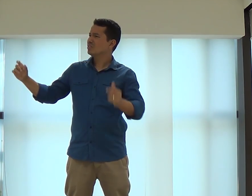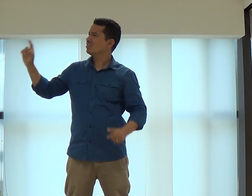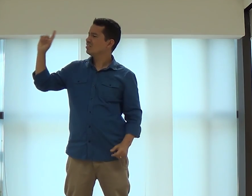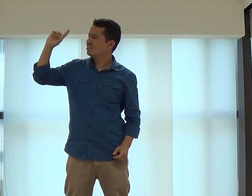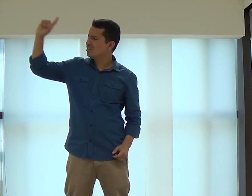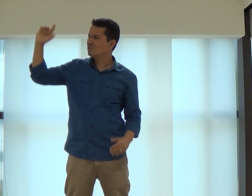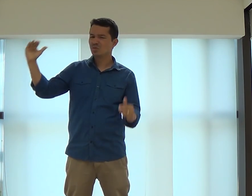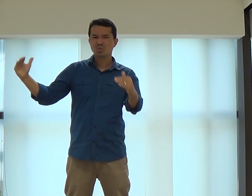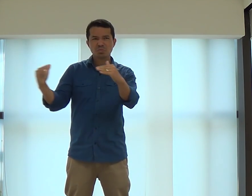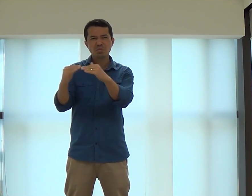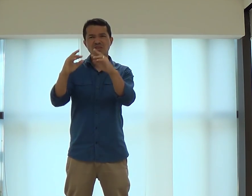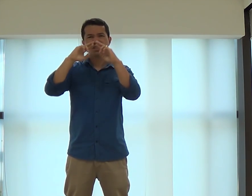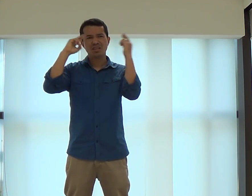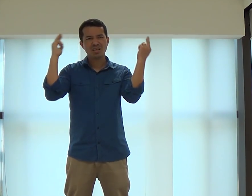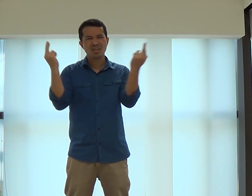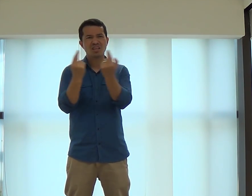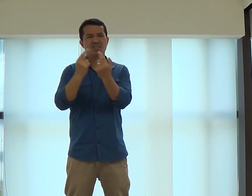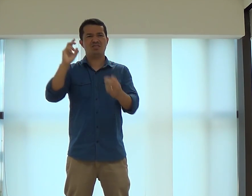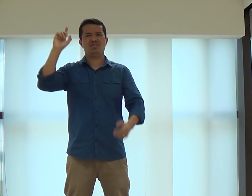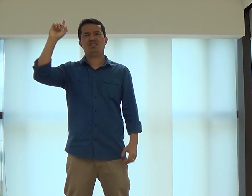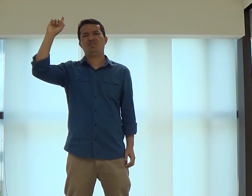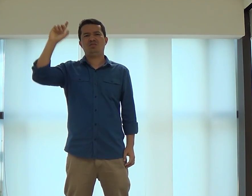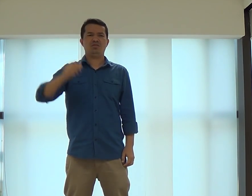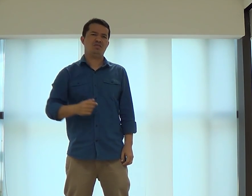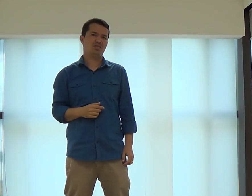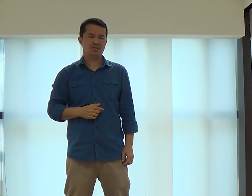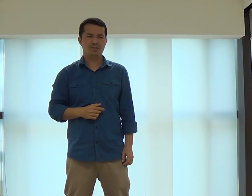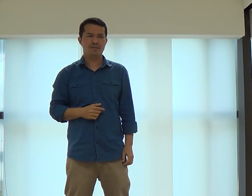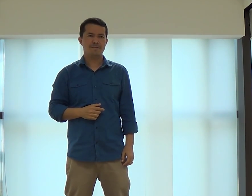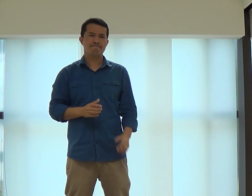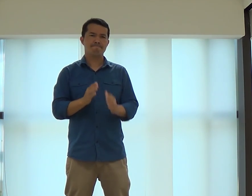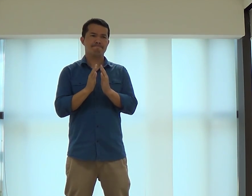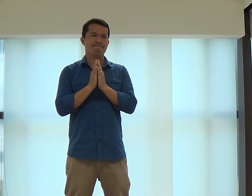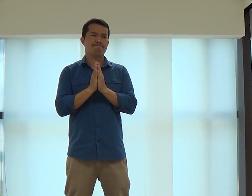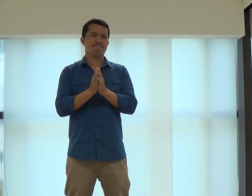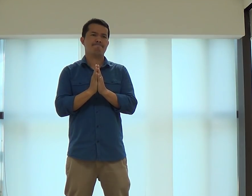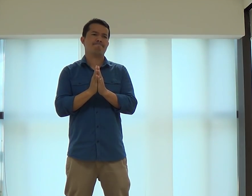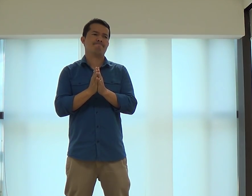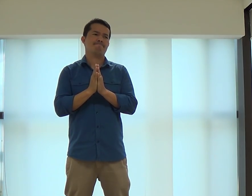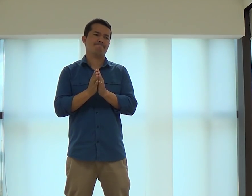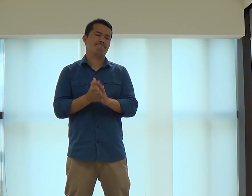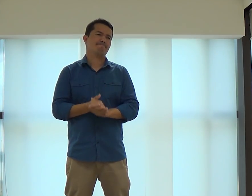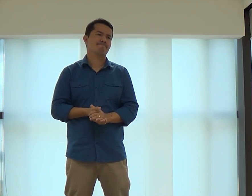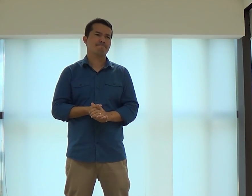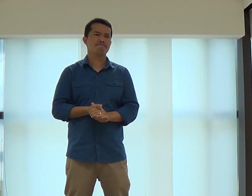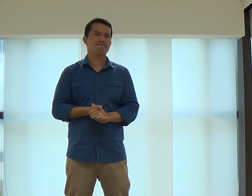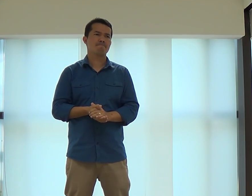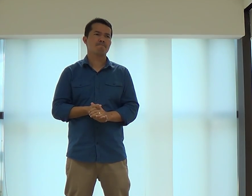Copie as coisas de Deus. As coisas no reino dEle. Por favor.